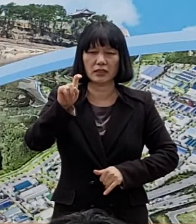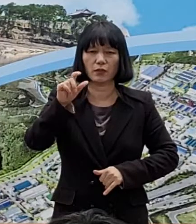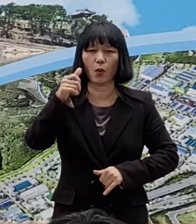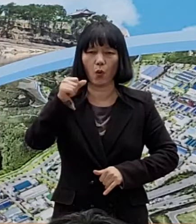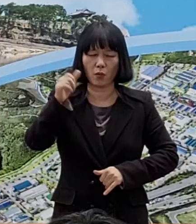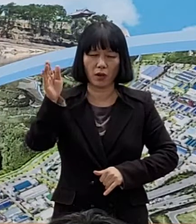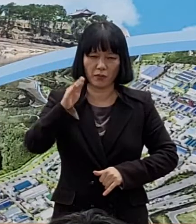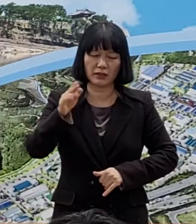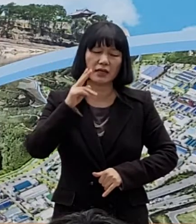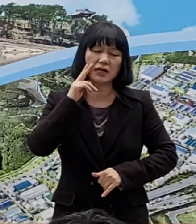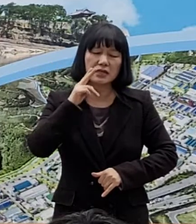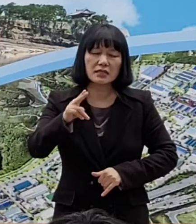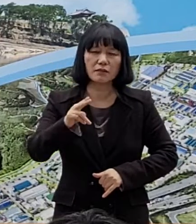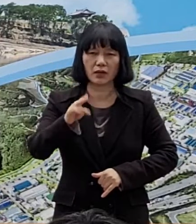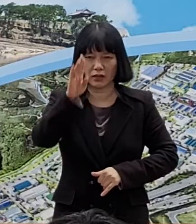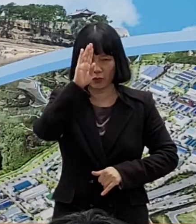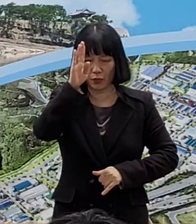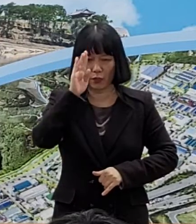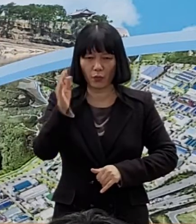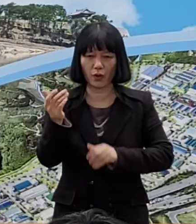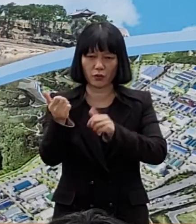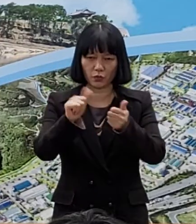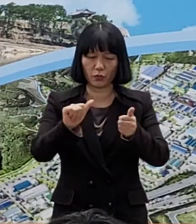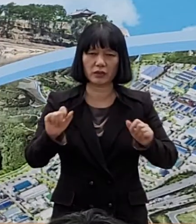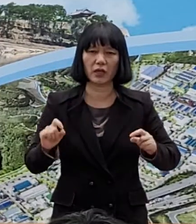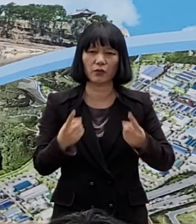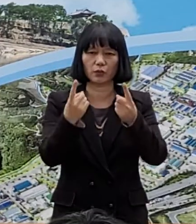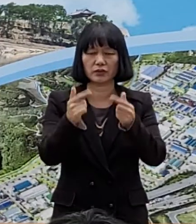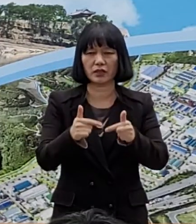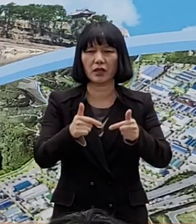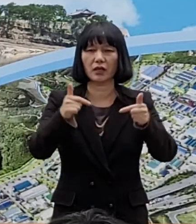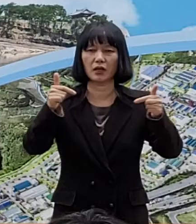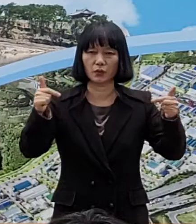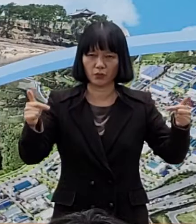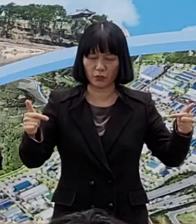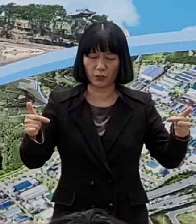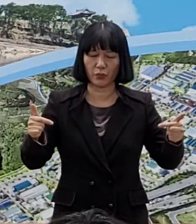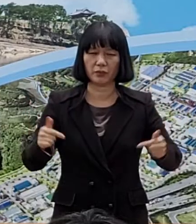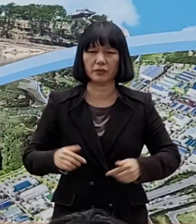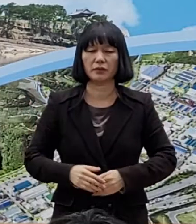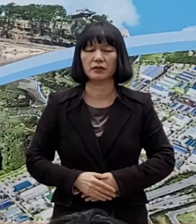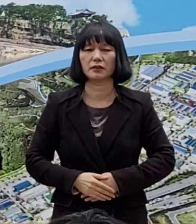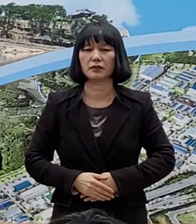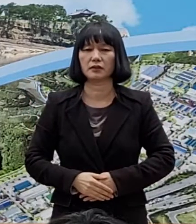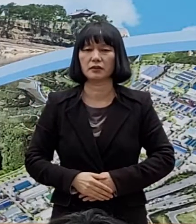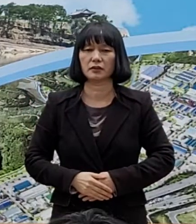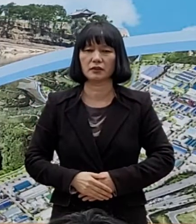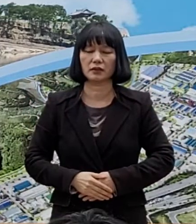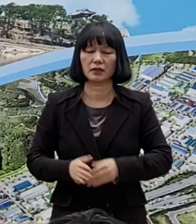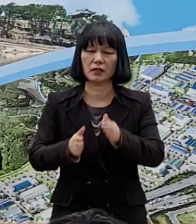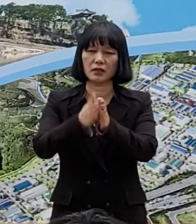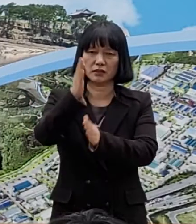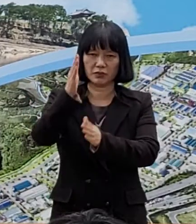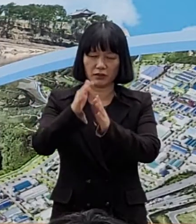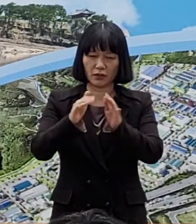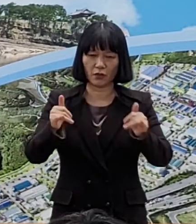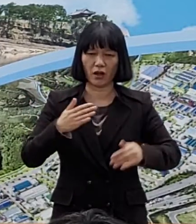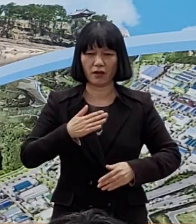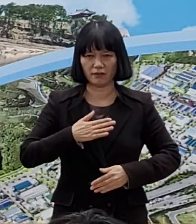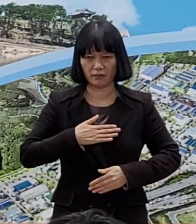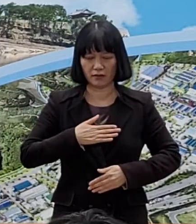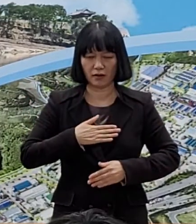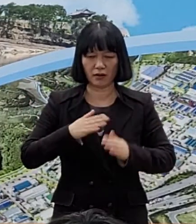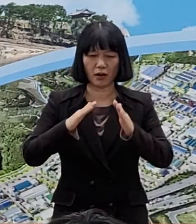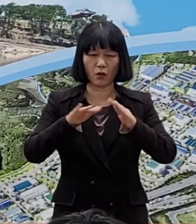위중증 사망이 동시에 증가하고 있는 추세입니다. 시민들께서는 나와